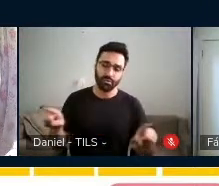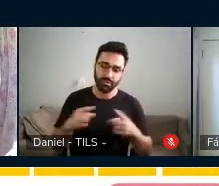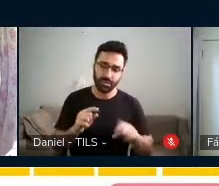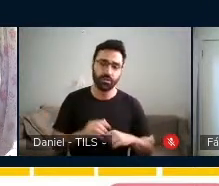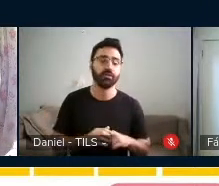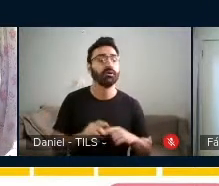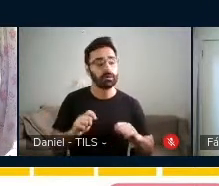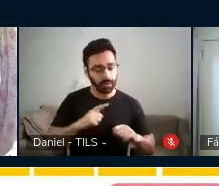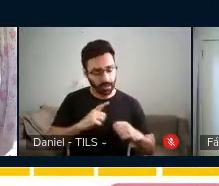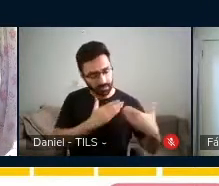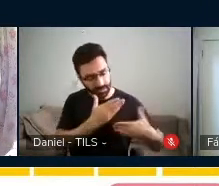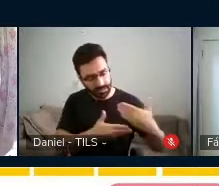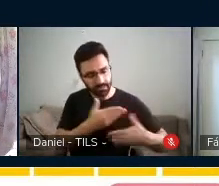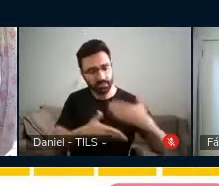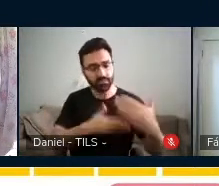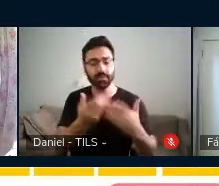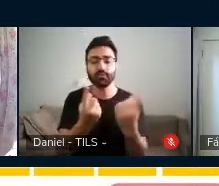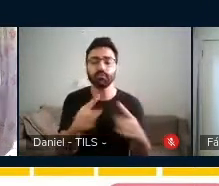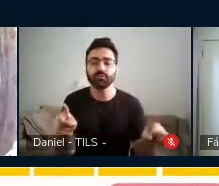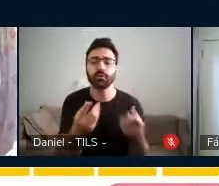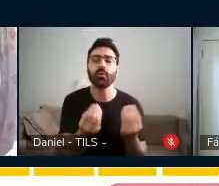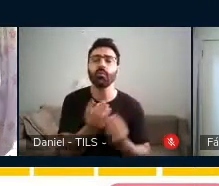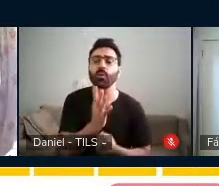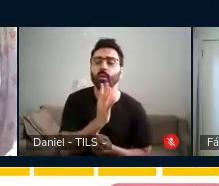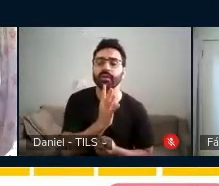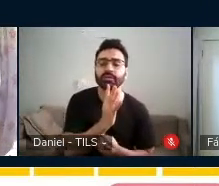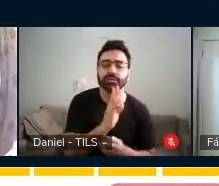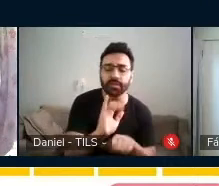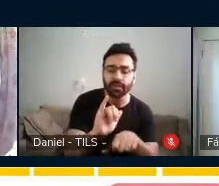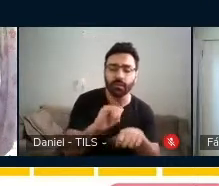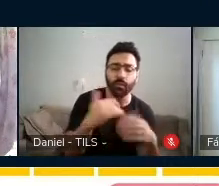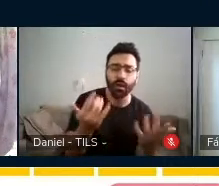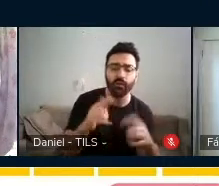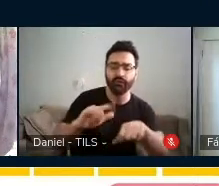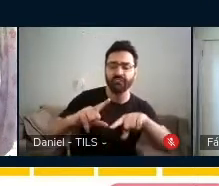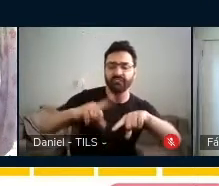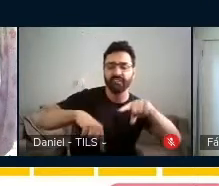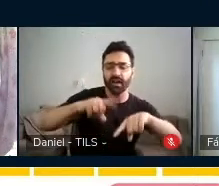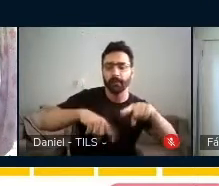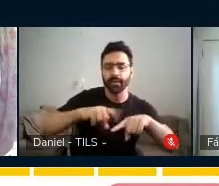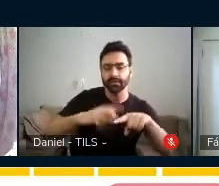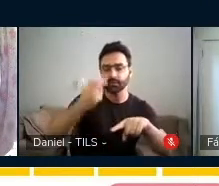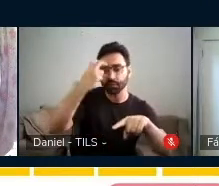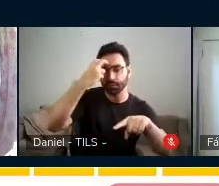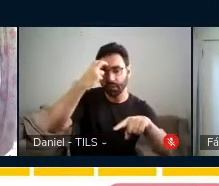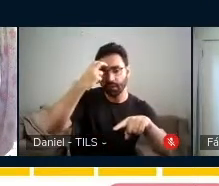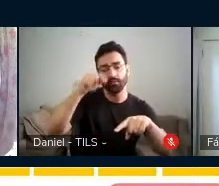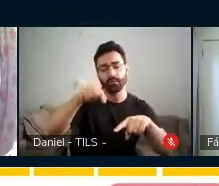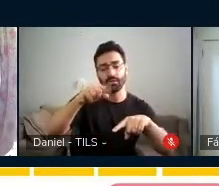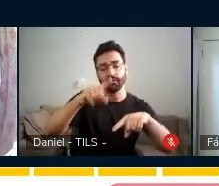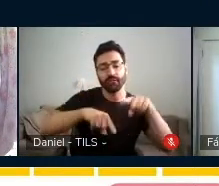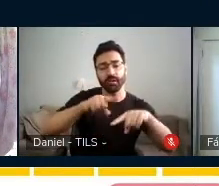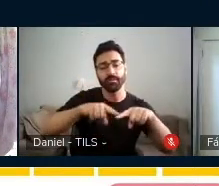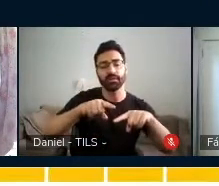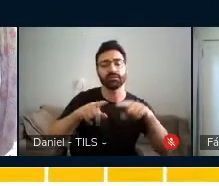musicalidade a partir do conhecimento de ferramentas culturais próprias para a criação musical.